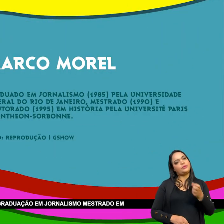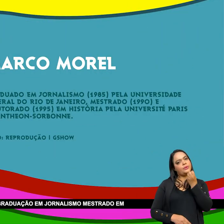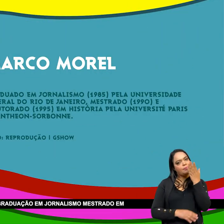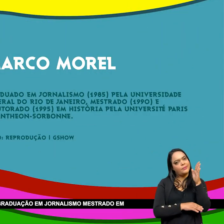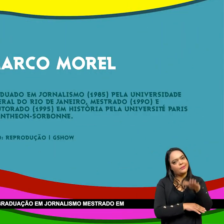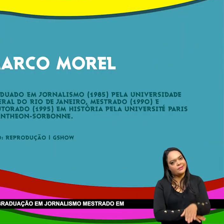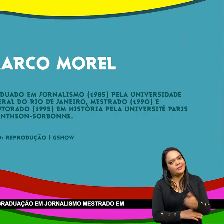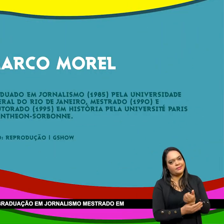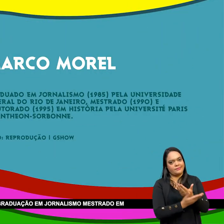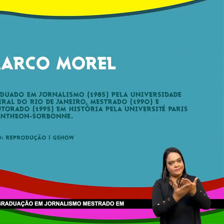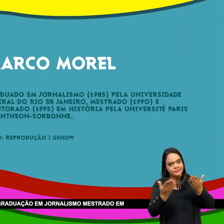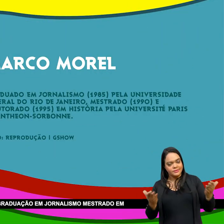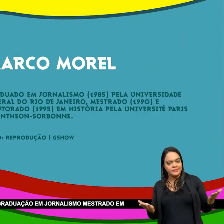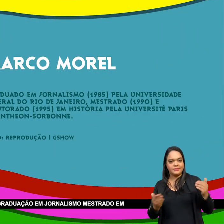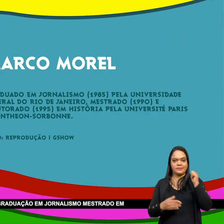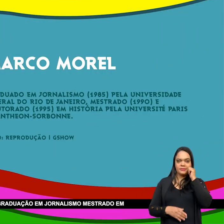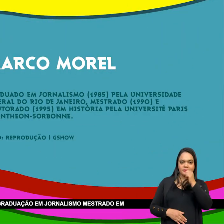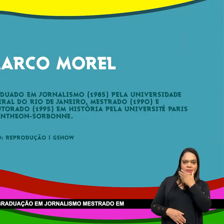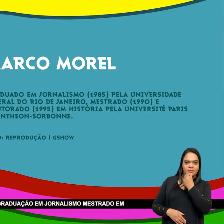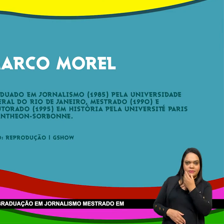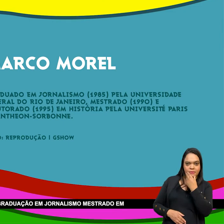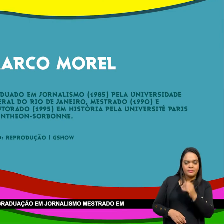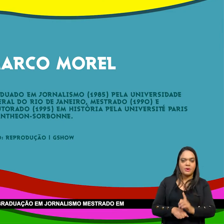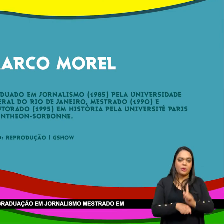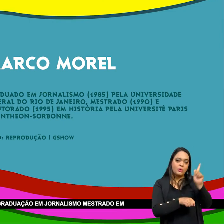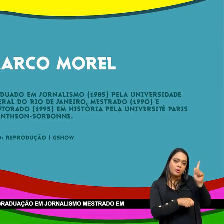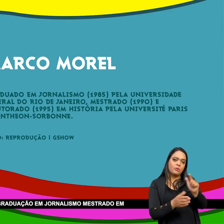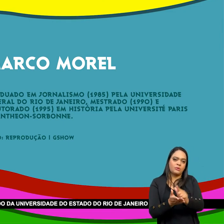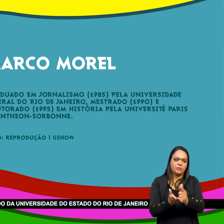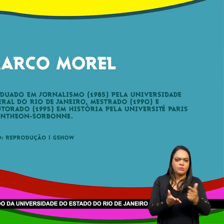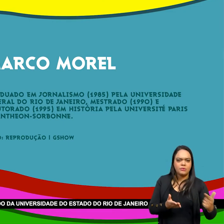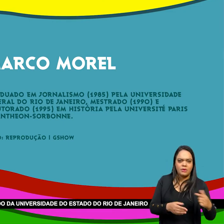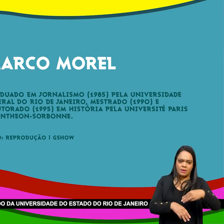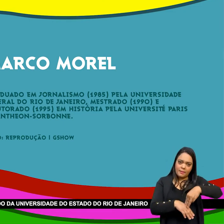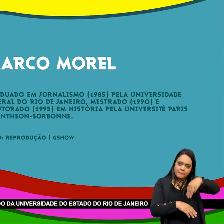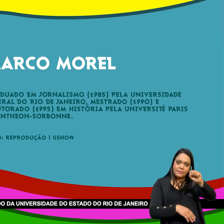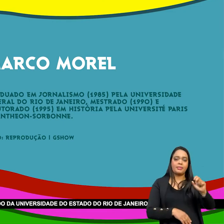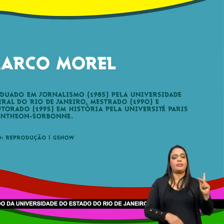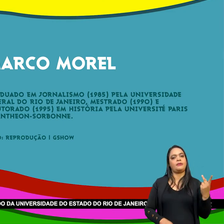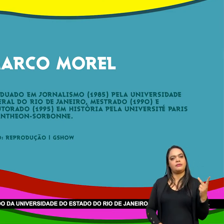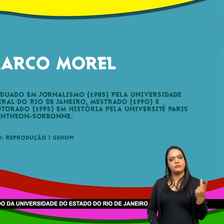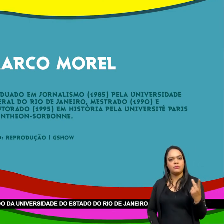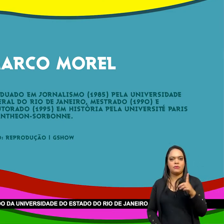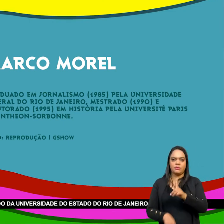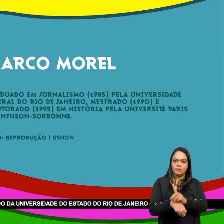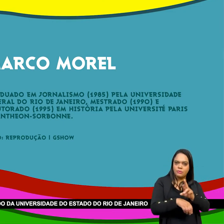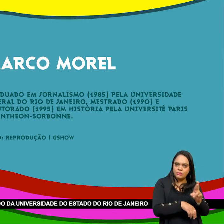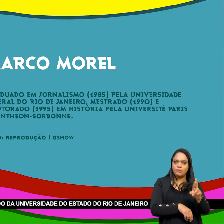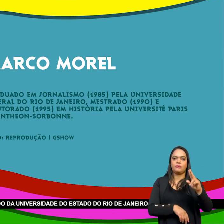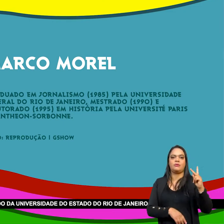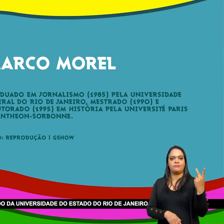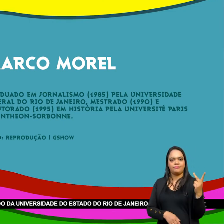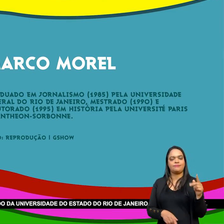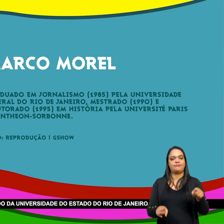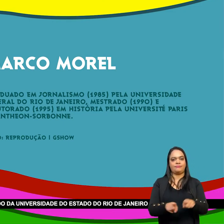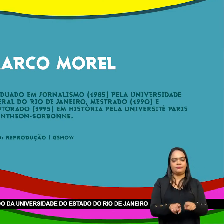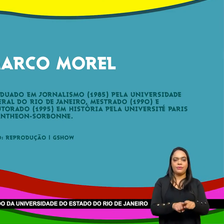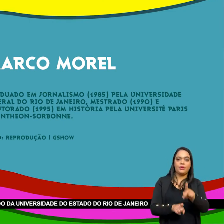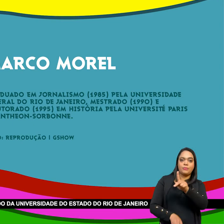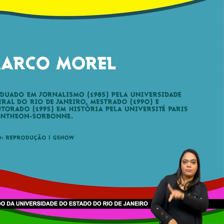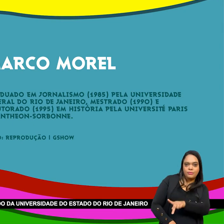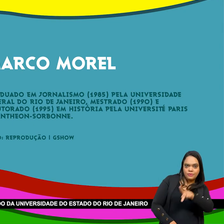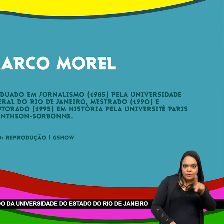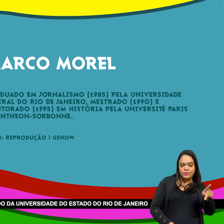e a todas Graduação em Jornalismo, mestrado em História Doutorado em História É professor